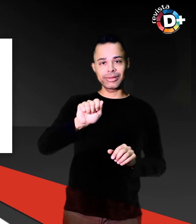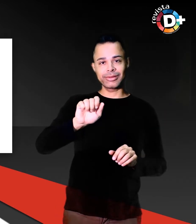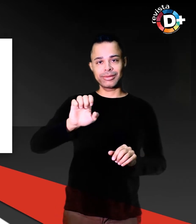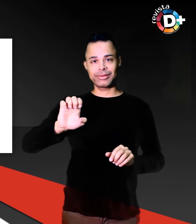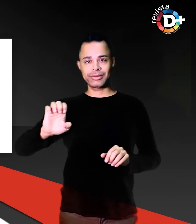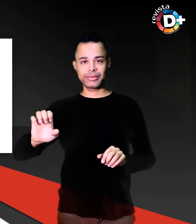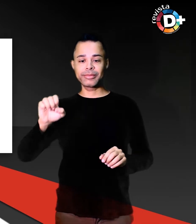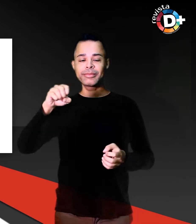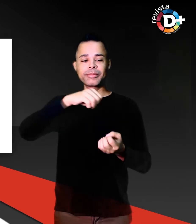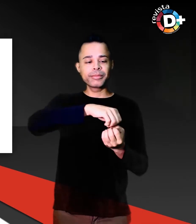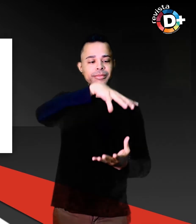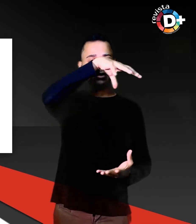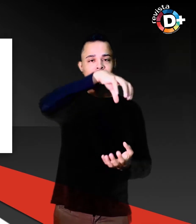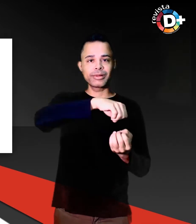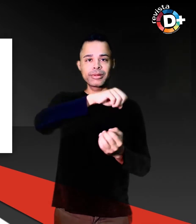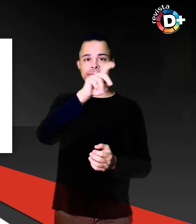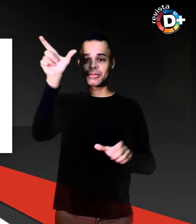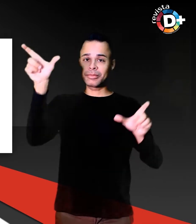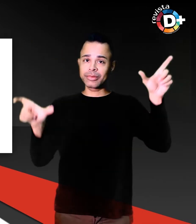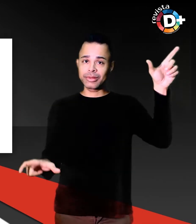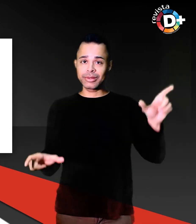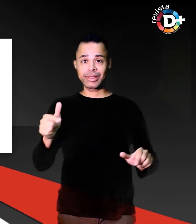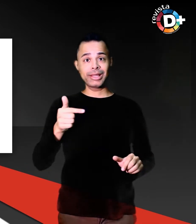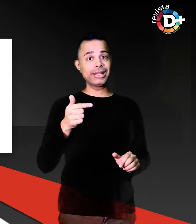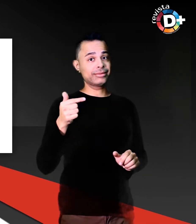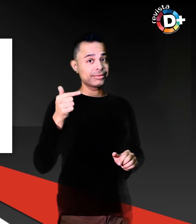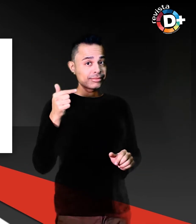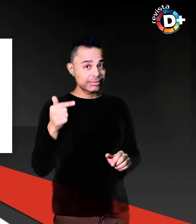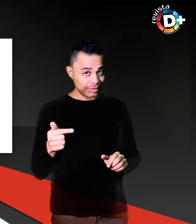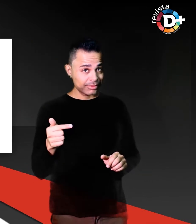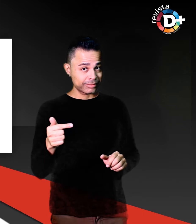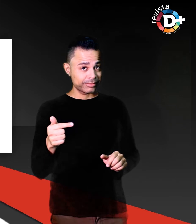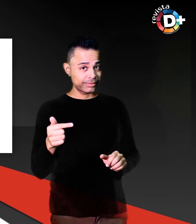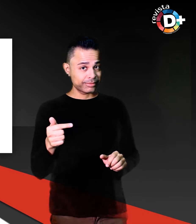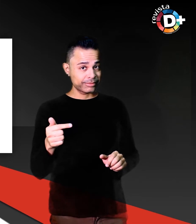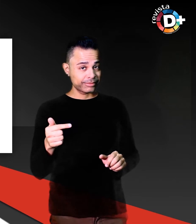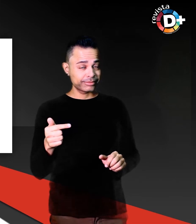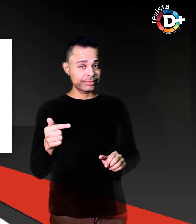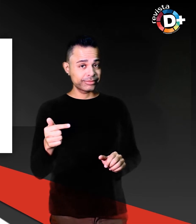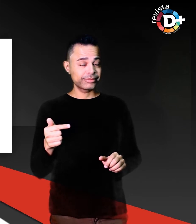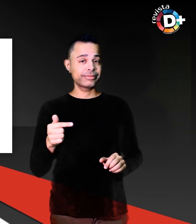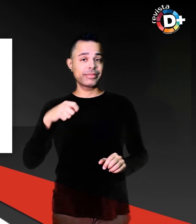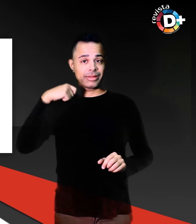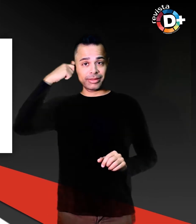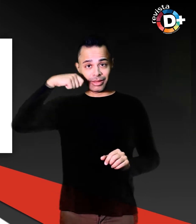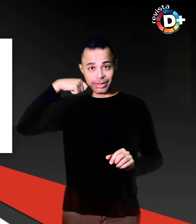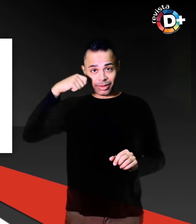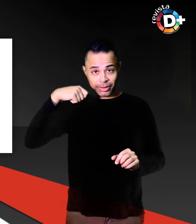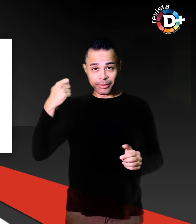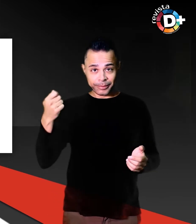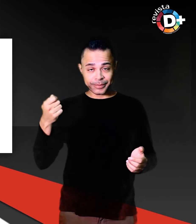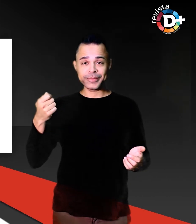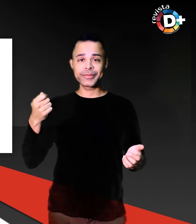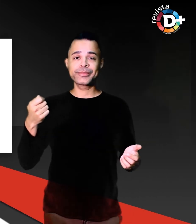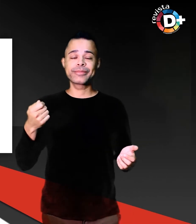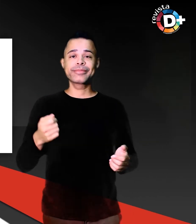Sean e Steven são amigos que vivem o auge da vida adulta desfazendo paradigmas